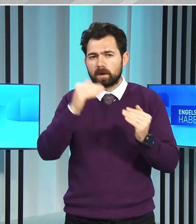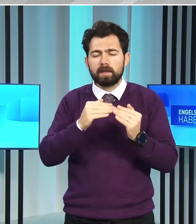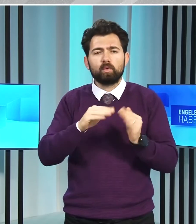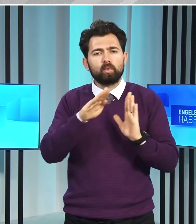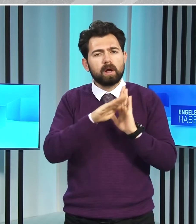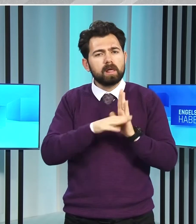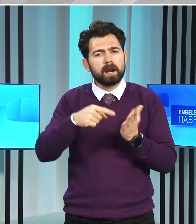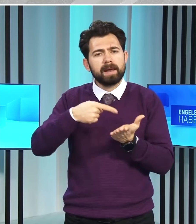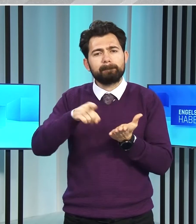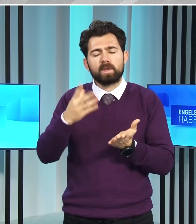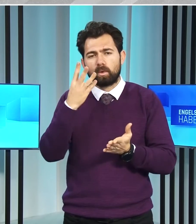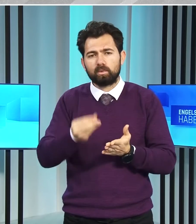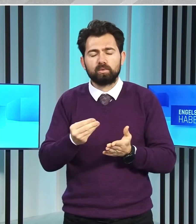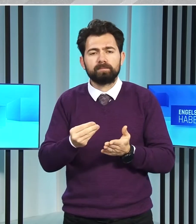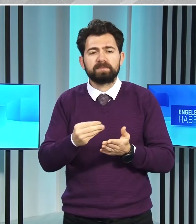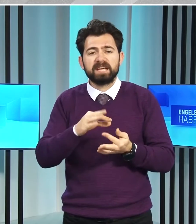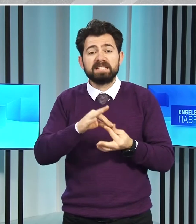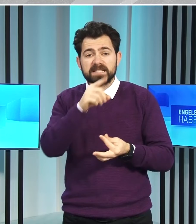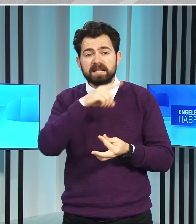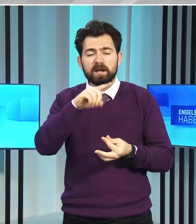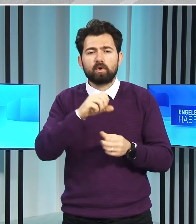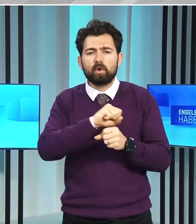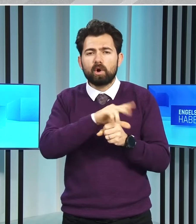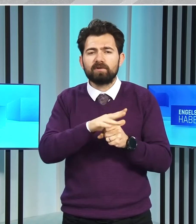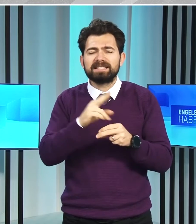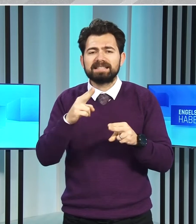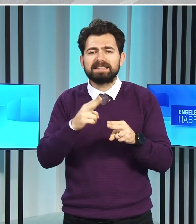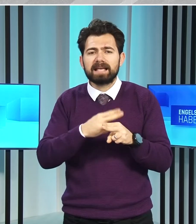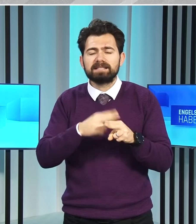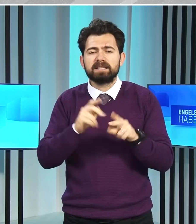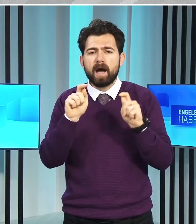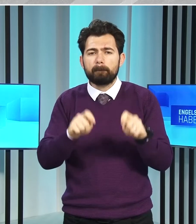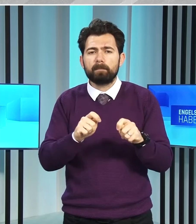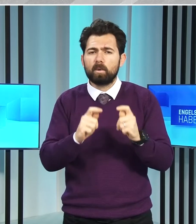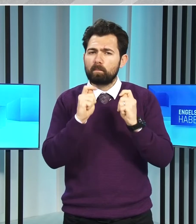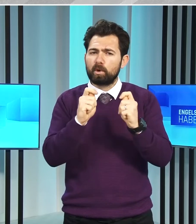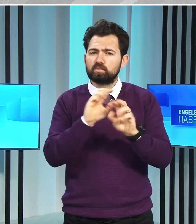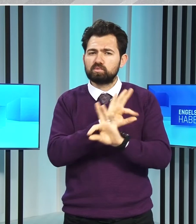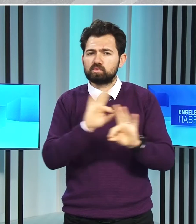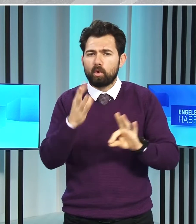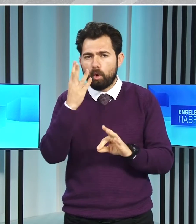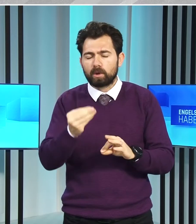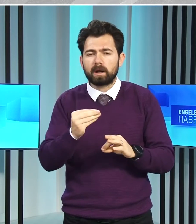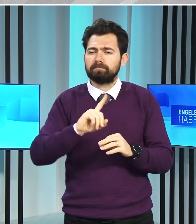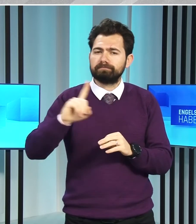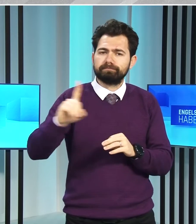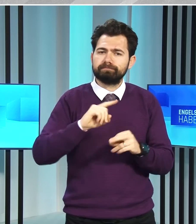Kişiler COVID-19 test yapma zorunluluğu olmaksızın geçiş yapabilecek.